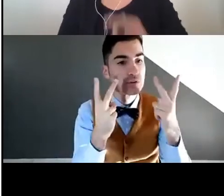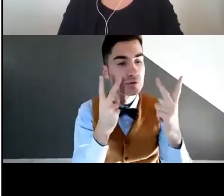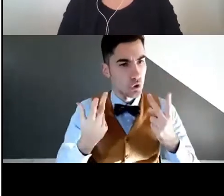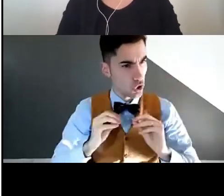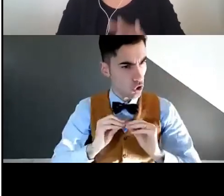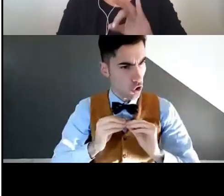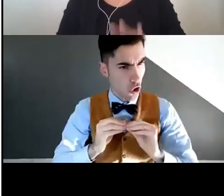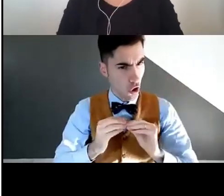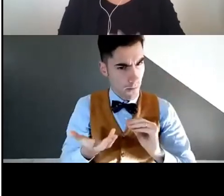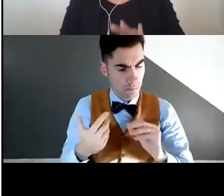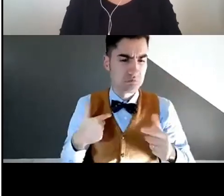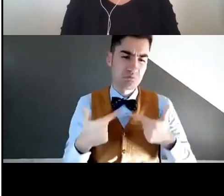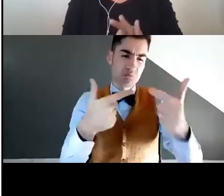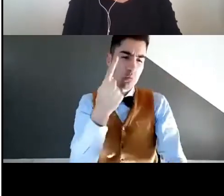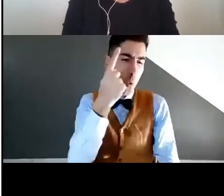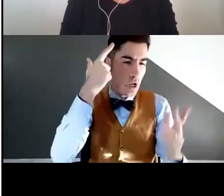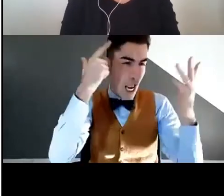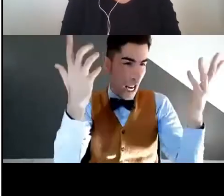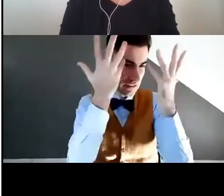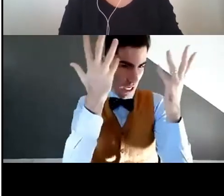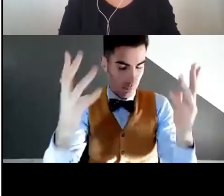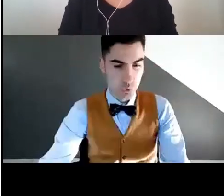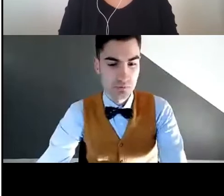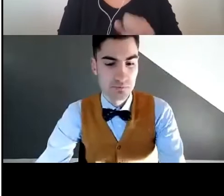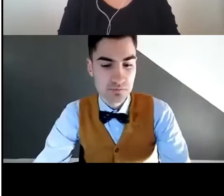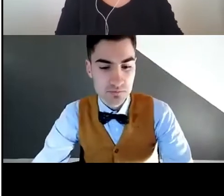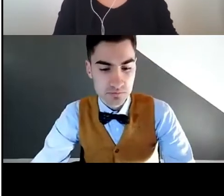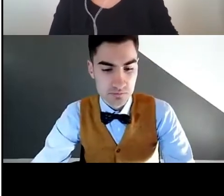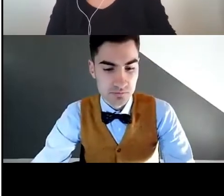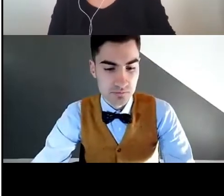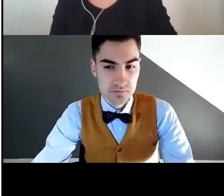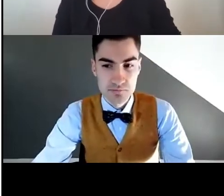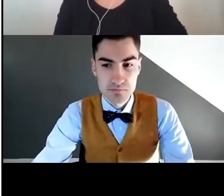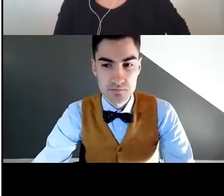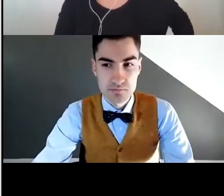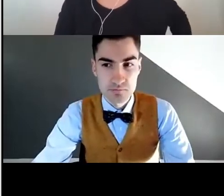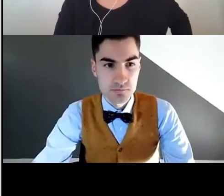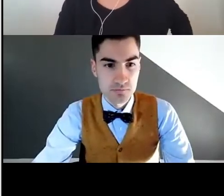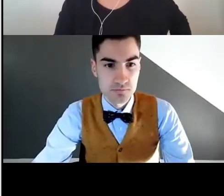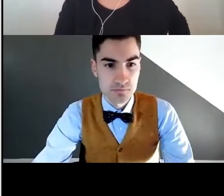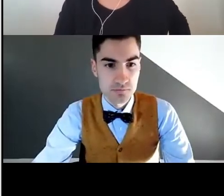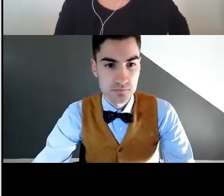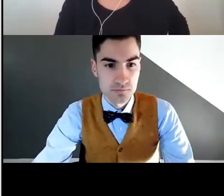sono segni, ma tutte forme visive delle lingue dei segni. Vi faccio vedere un esempio.